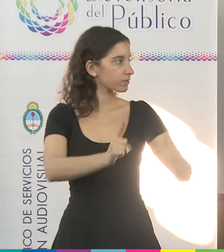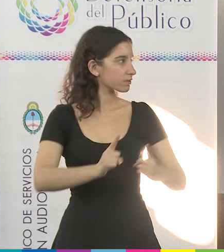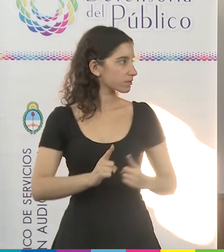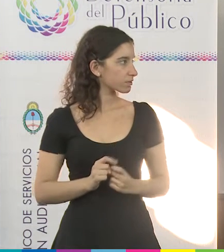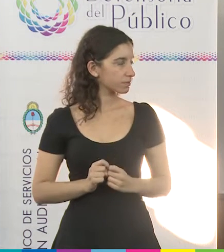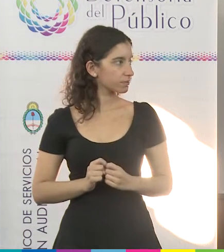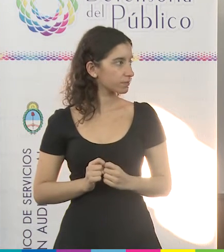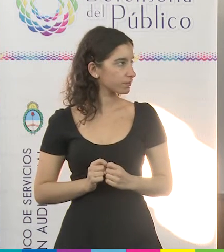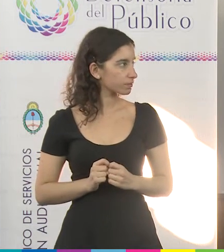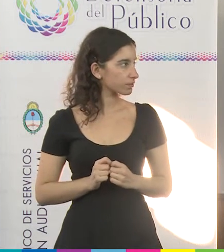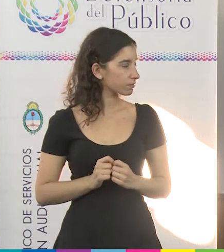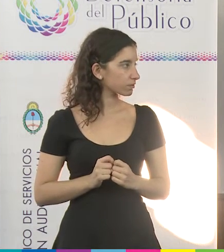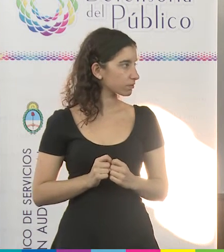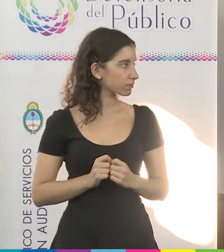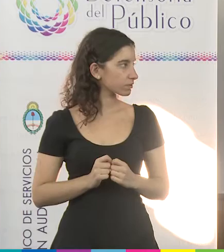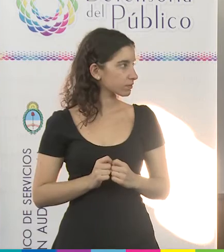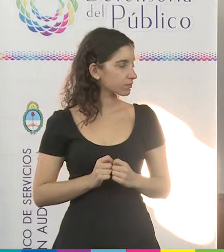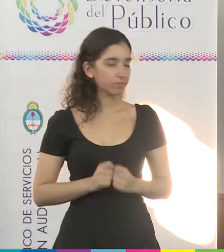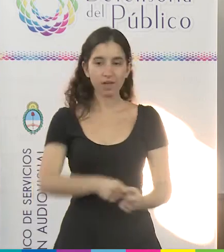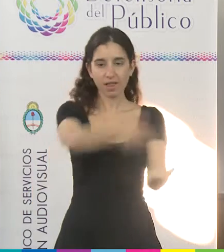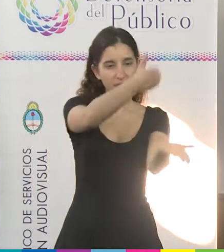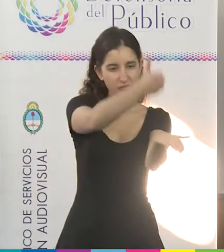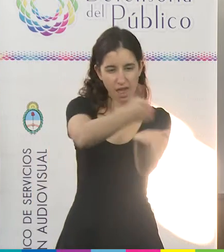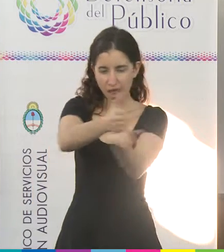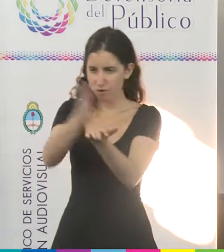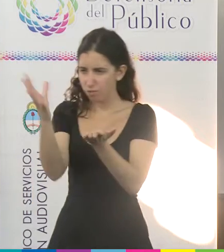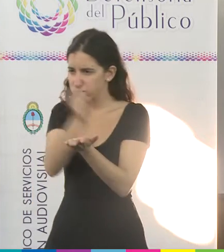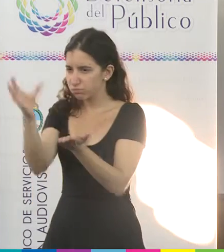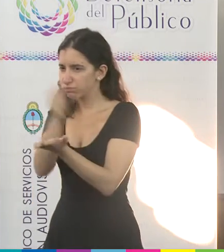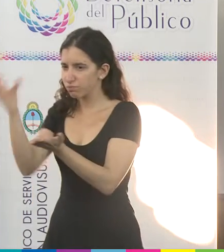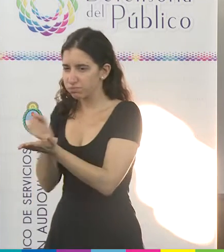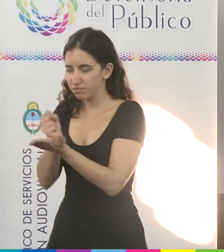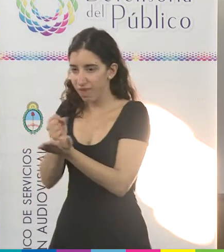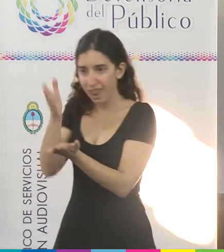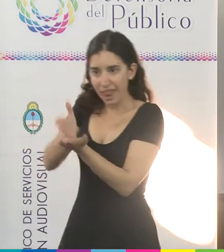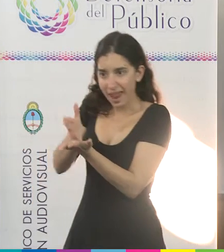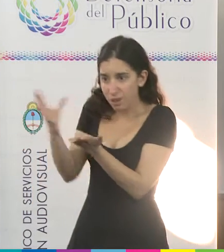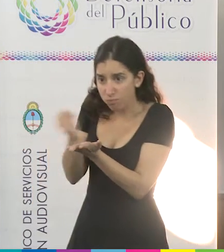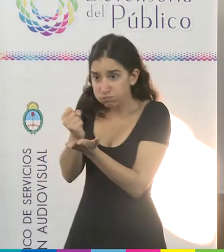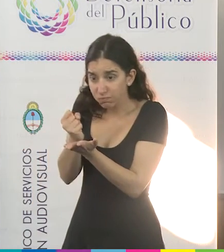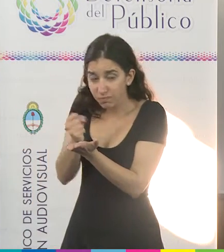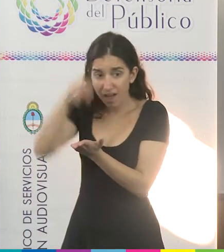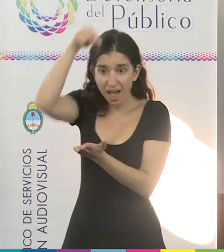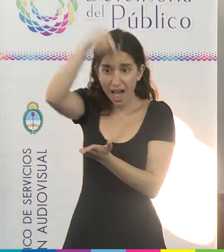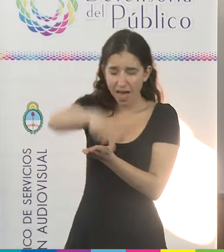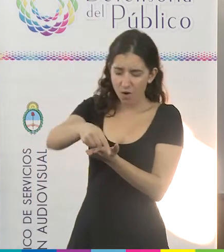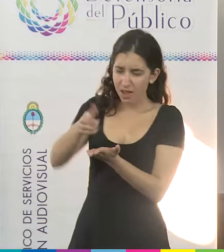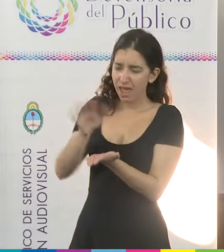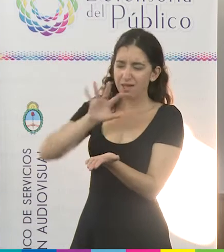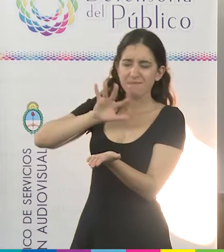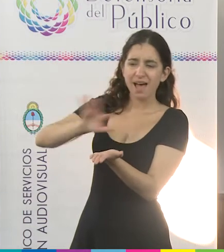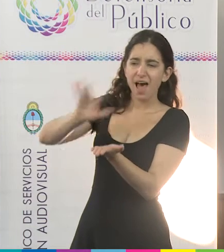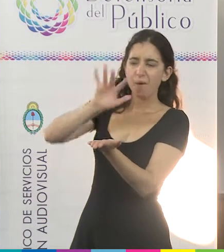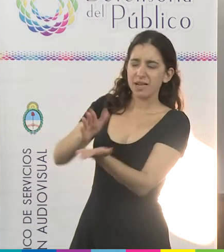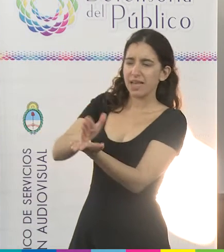Los cuales, estos derechos adquiridos los vemos seriamente amenazados, día a día, por distintas medidas